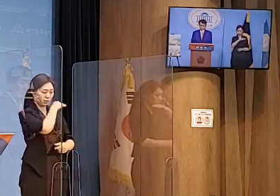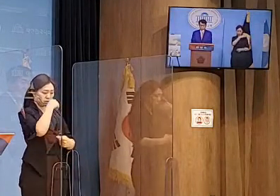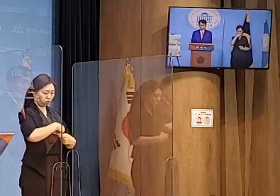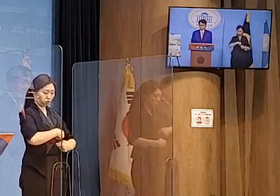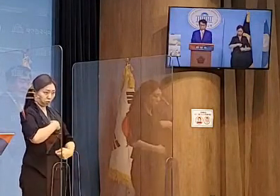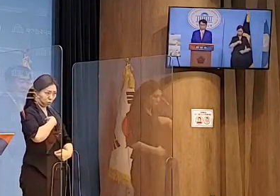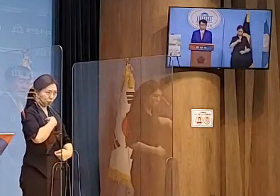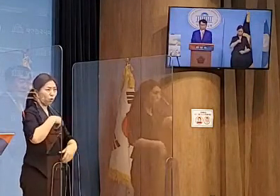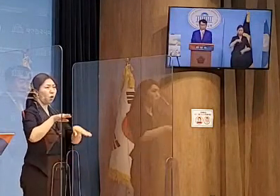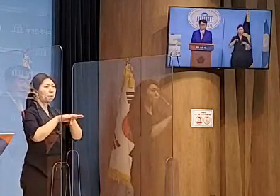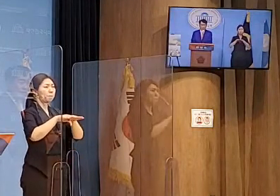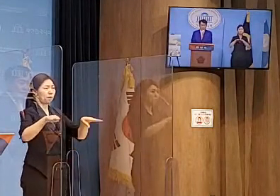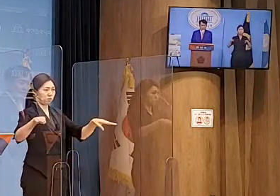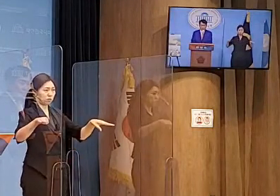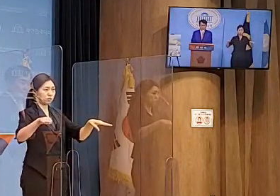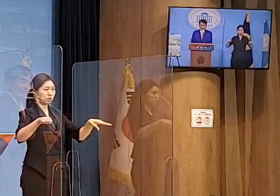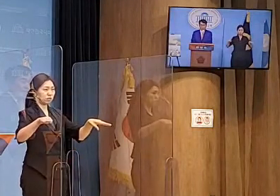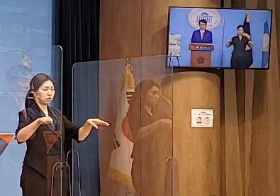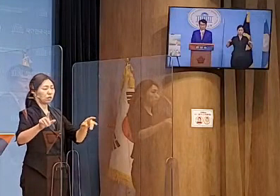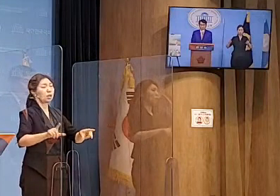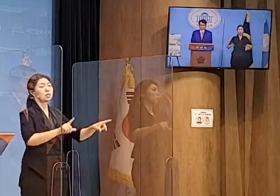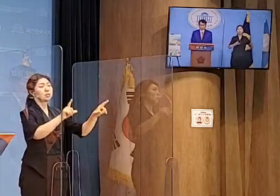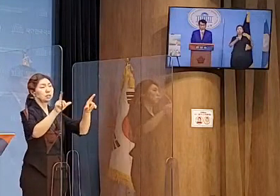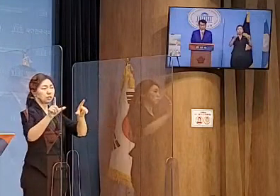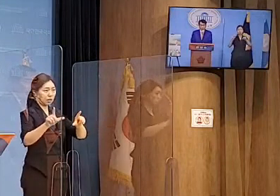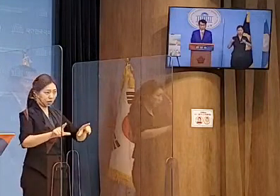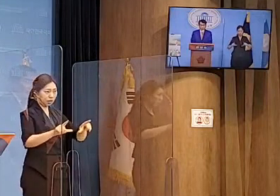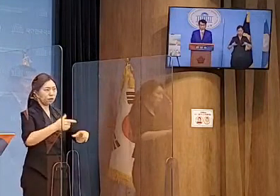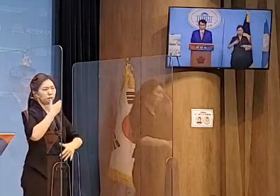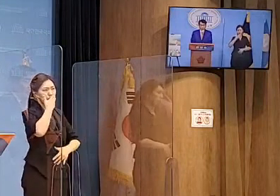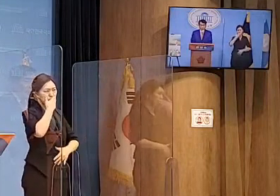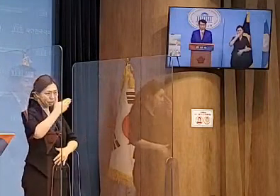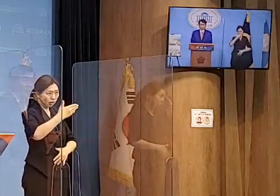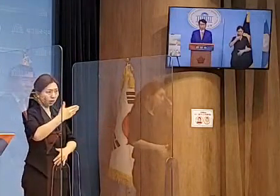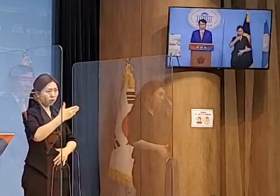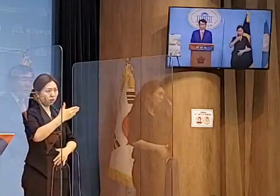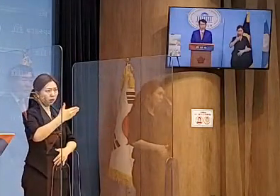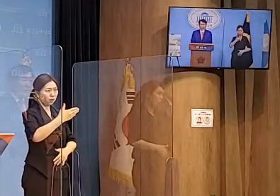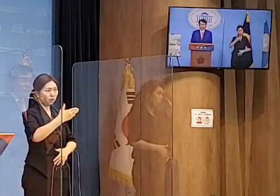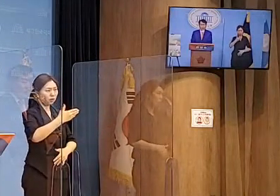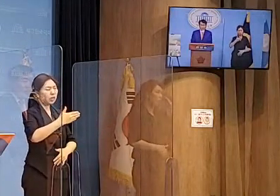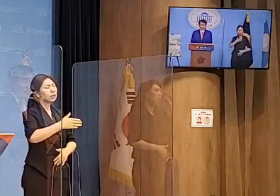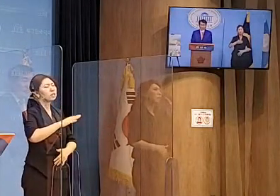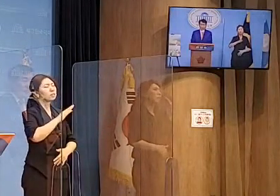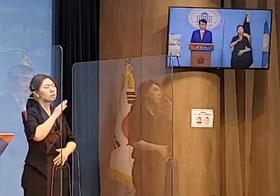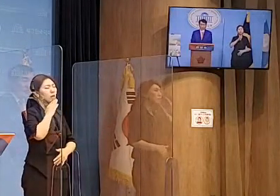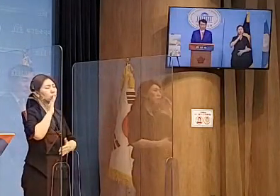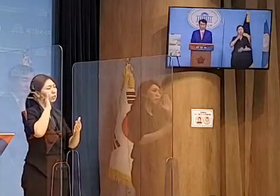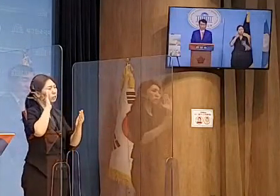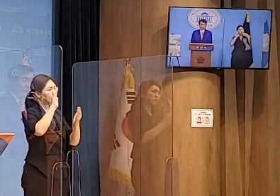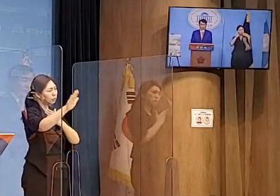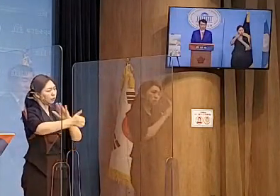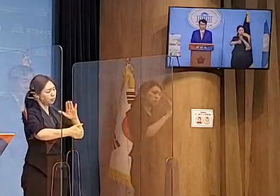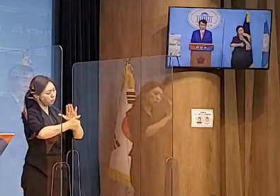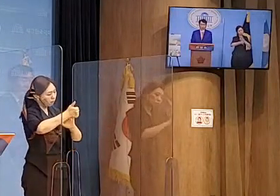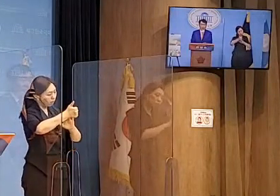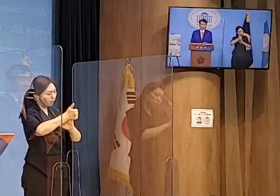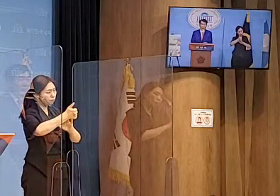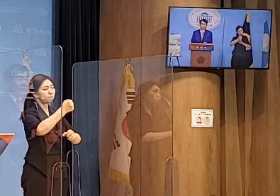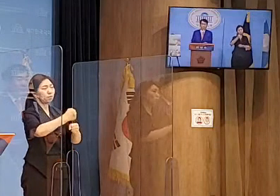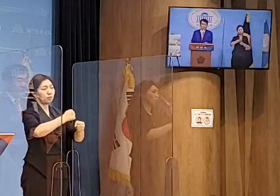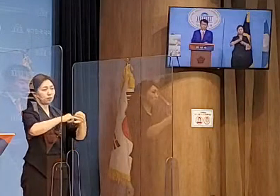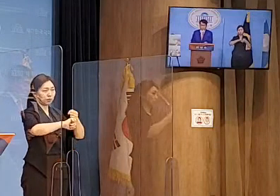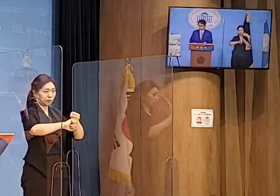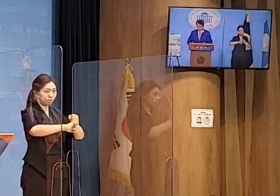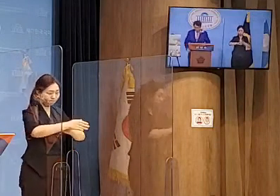평등하게 살아가는 희망의 미래를 만들겠습니다. 감사합니다.